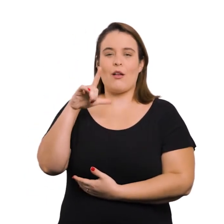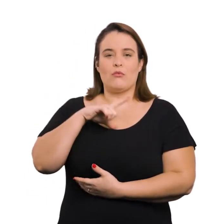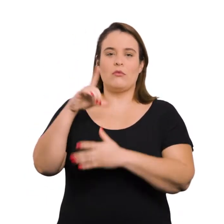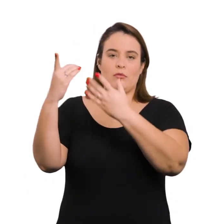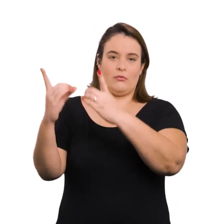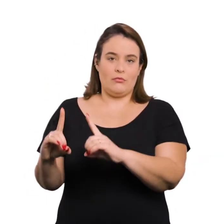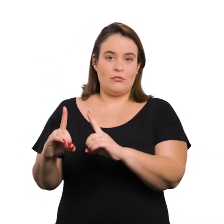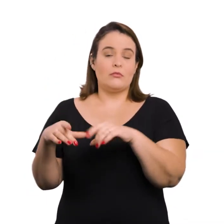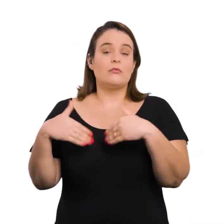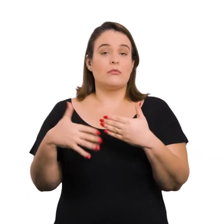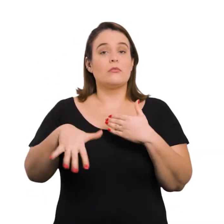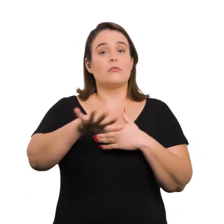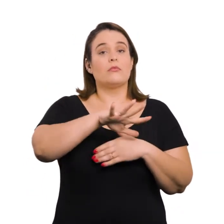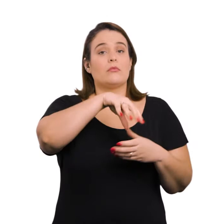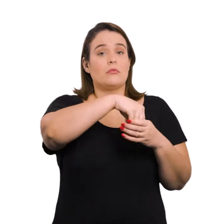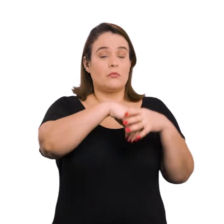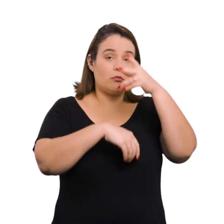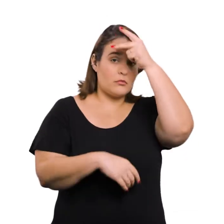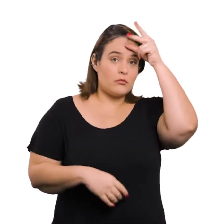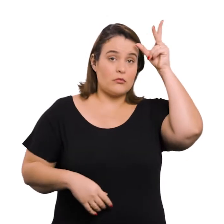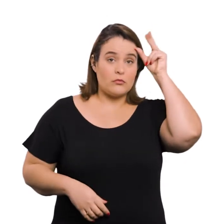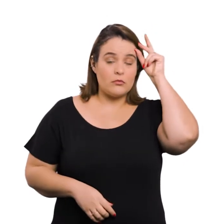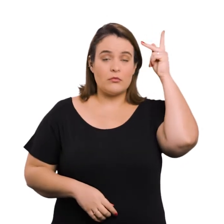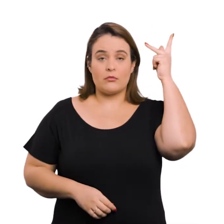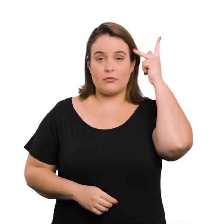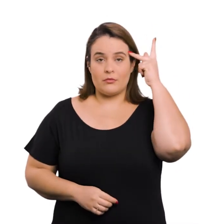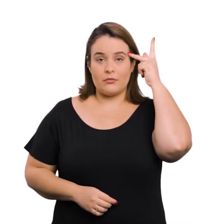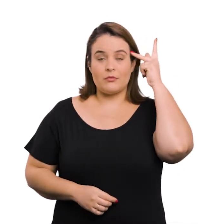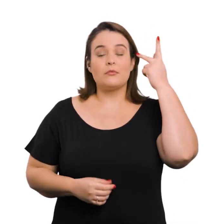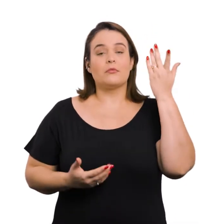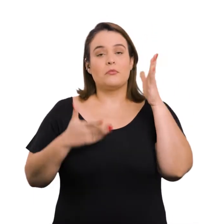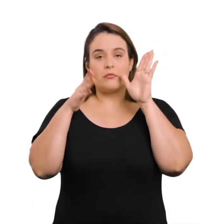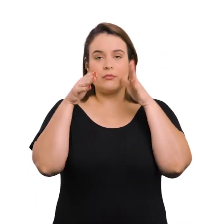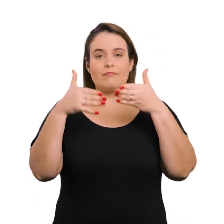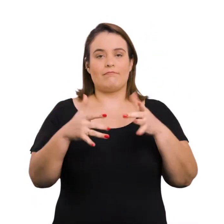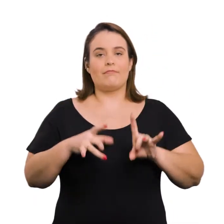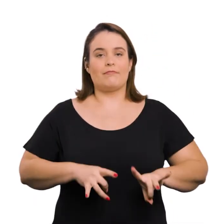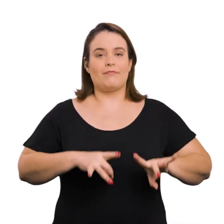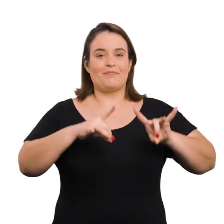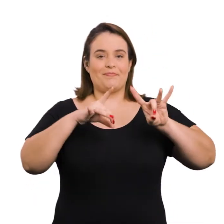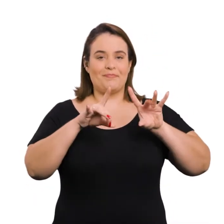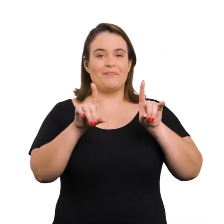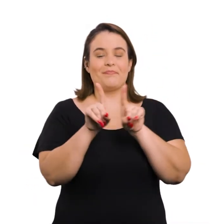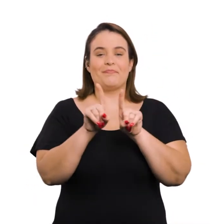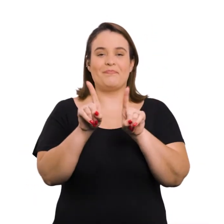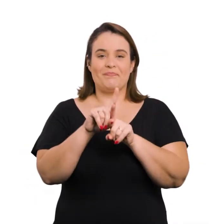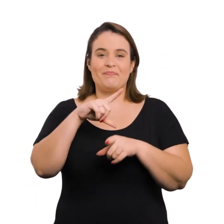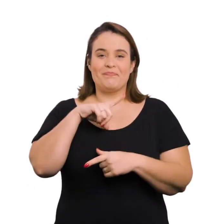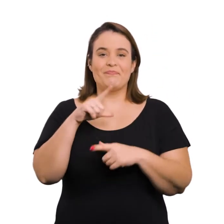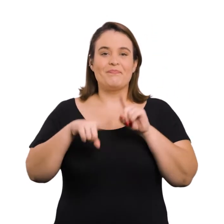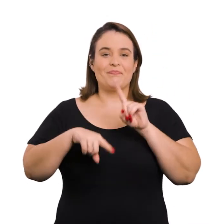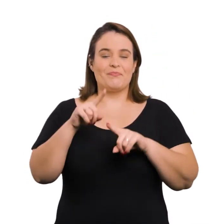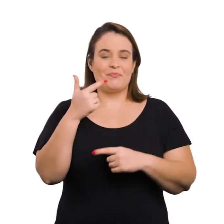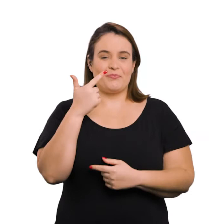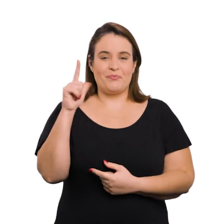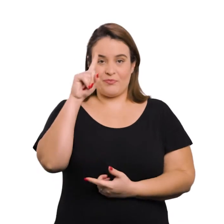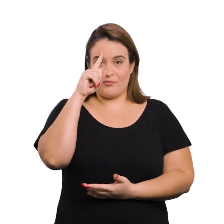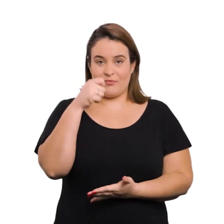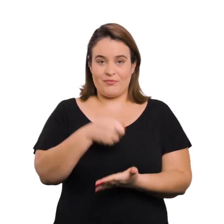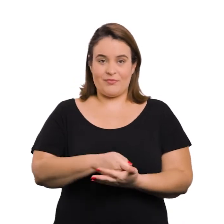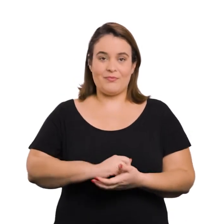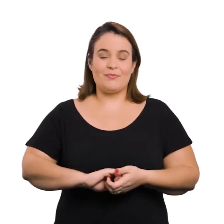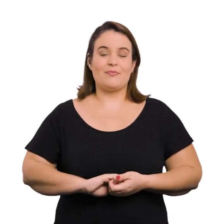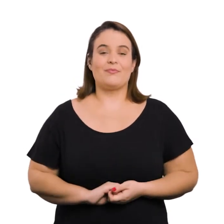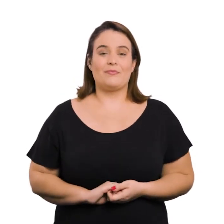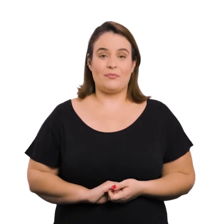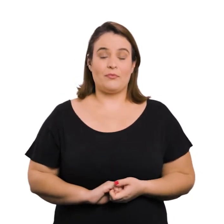de Necessidades Especiais, no âmbito da Prefeitura do Município de São Paulo, para os fins que especifica e estabelece outras